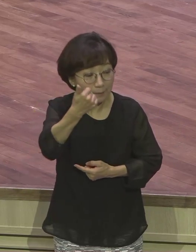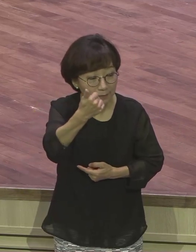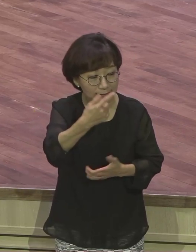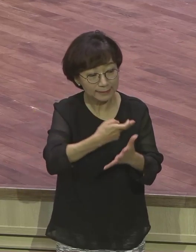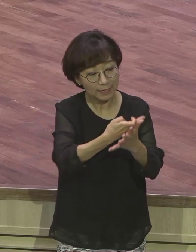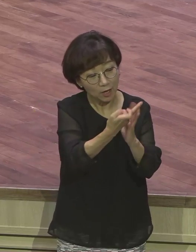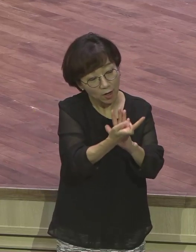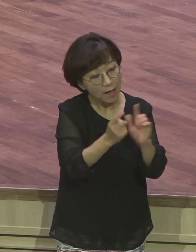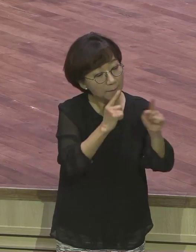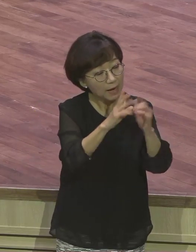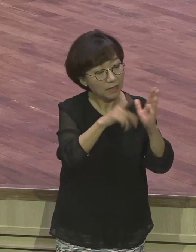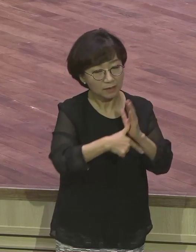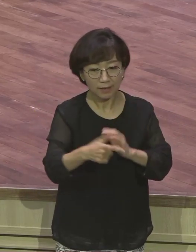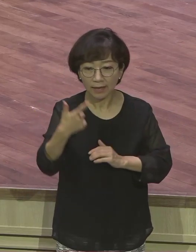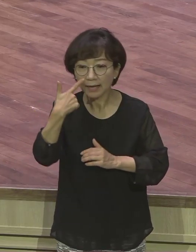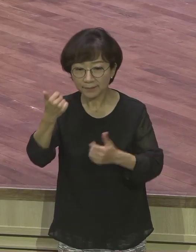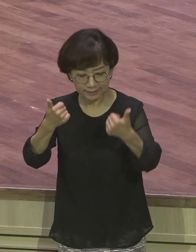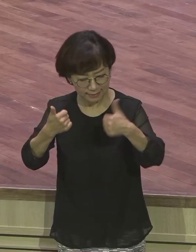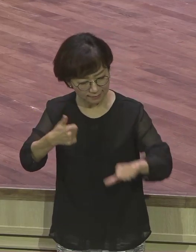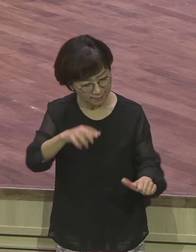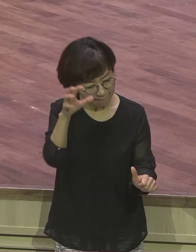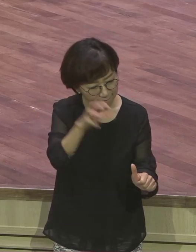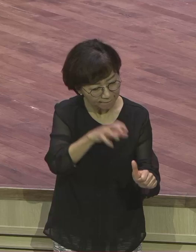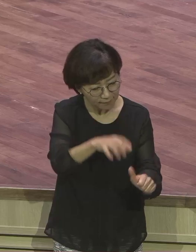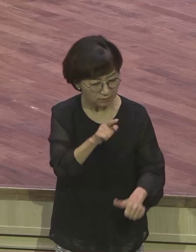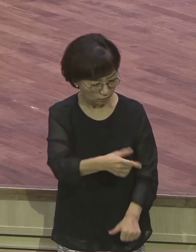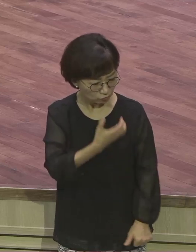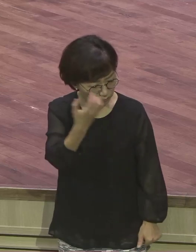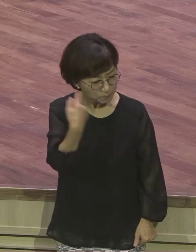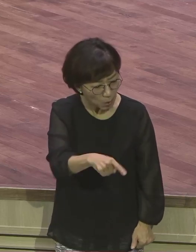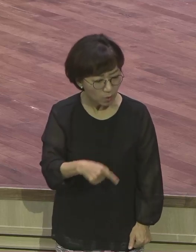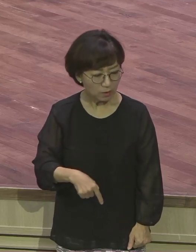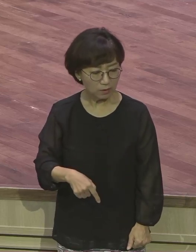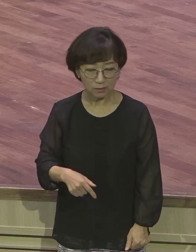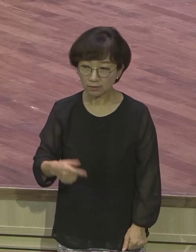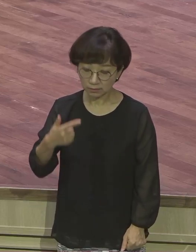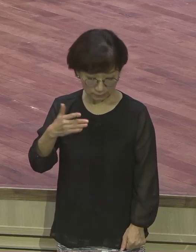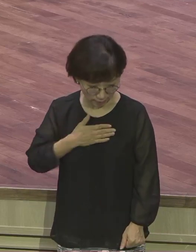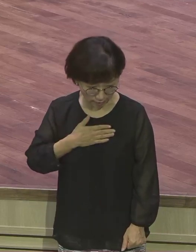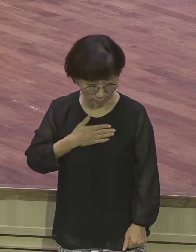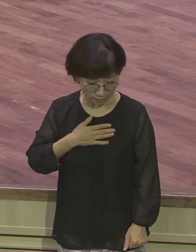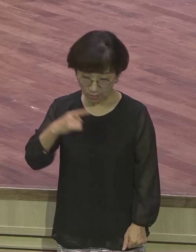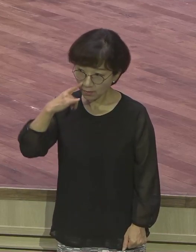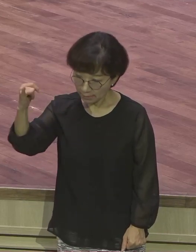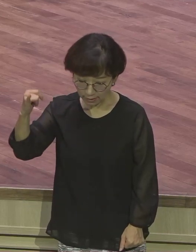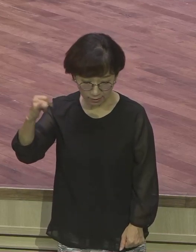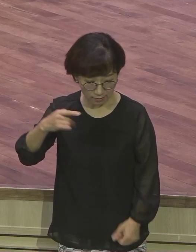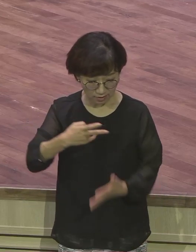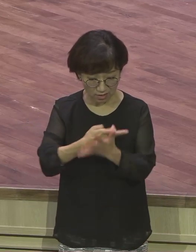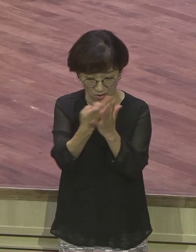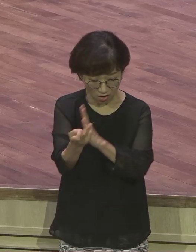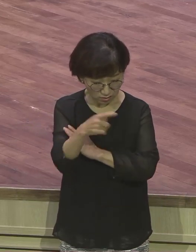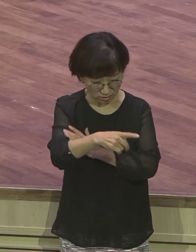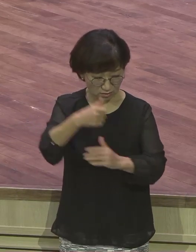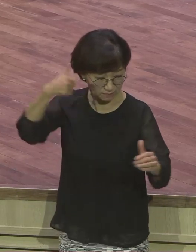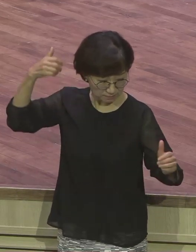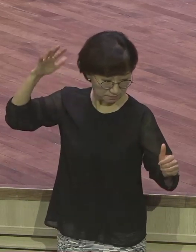그에게 이럴 때 너가 꾼 꿈이 무엇이냐 나와 내 어머니와 내 형들이 참으로 가서 땅에 엎드려 내게 절하겠느냐